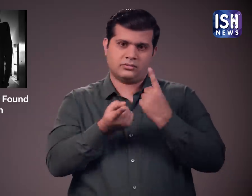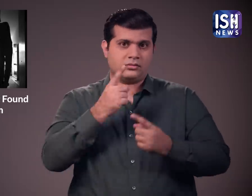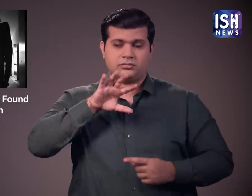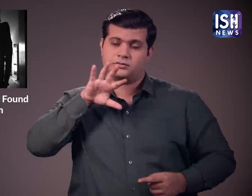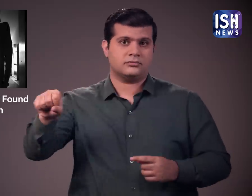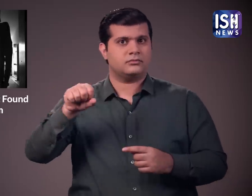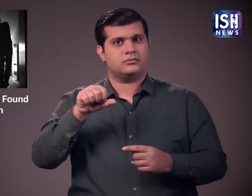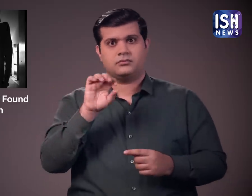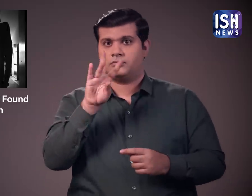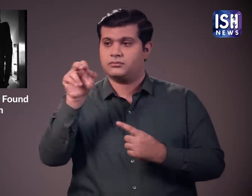जाए।